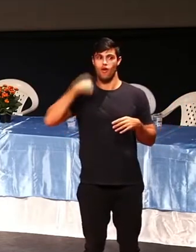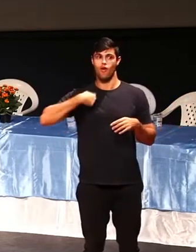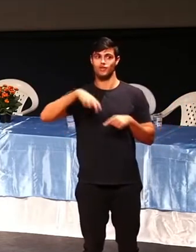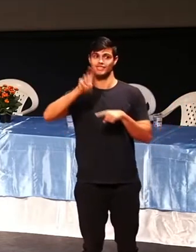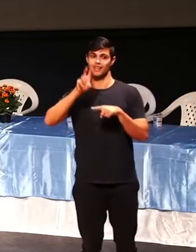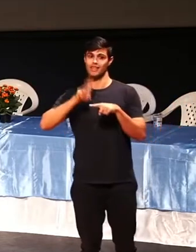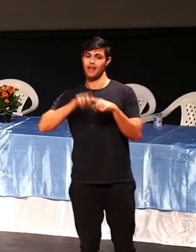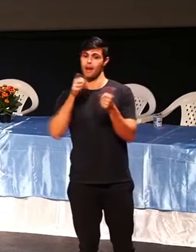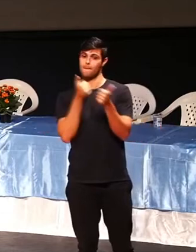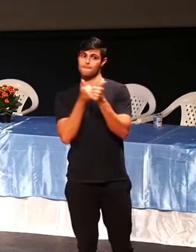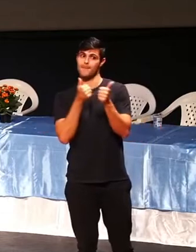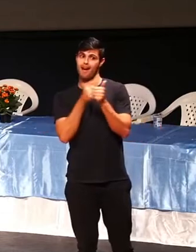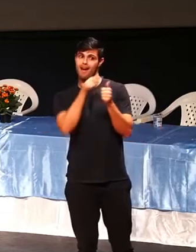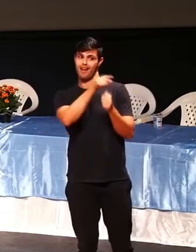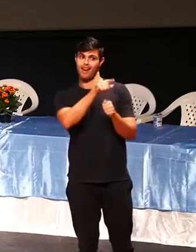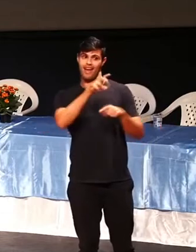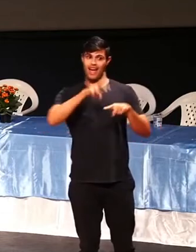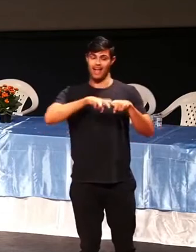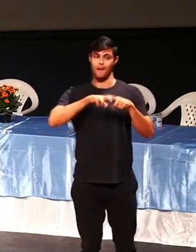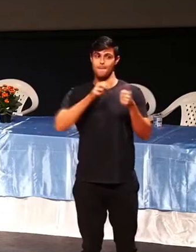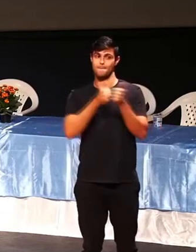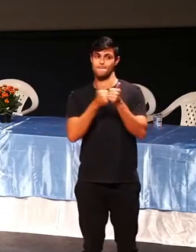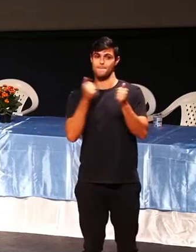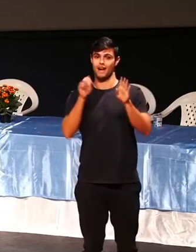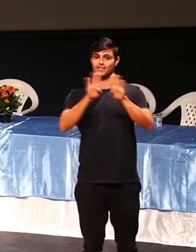Cada um escolheu um lugar para sentar.